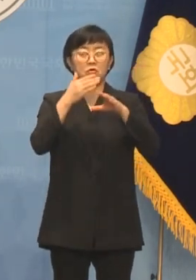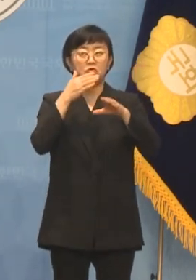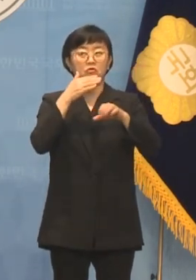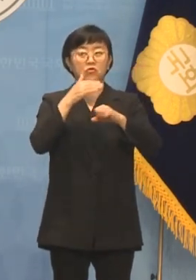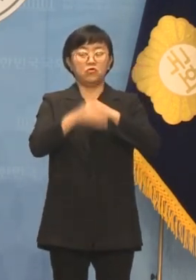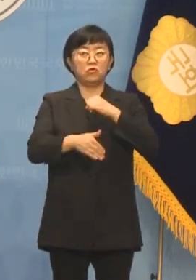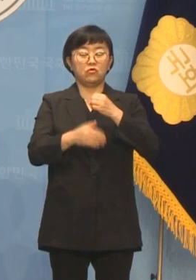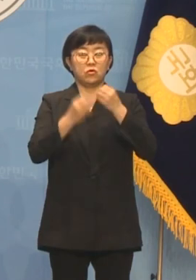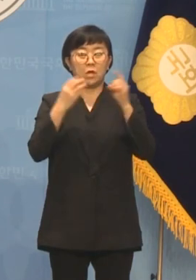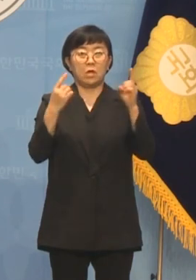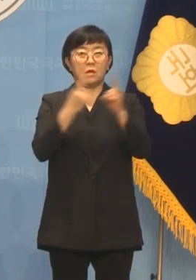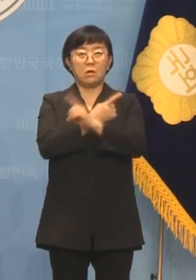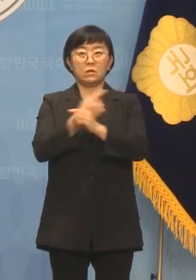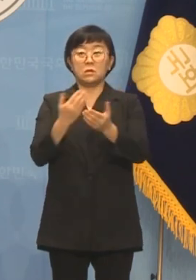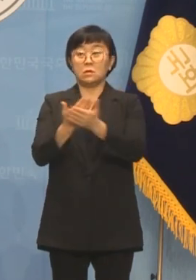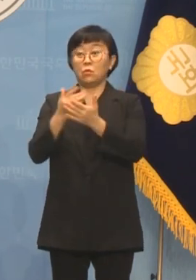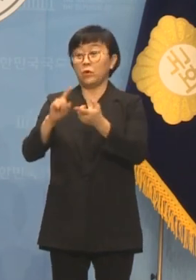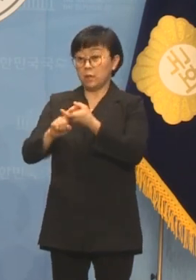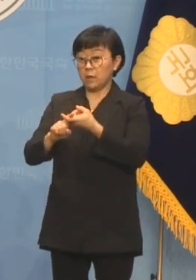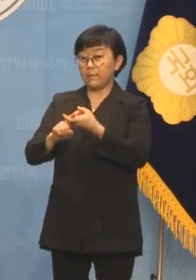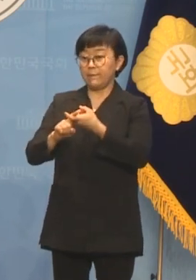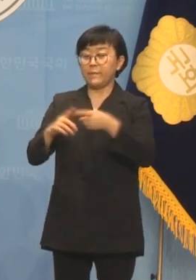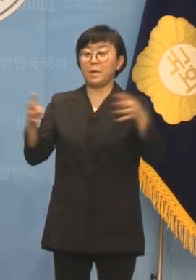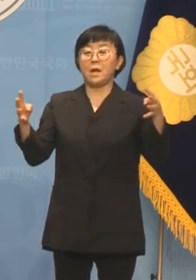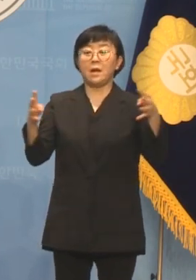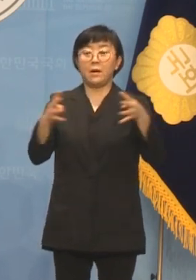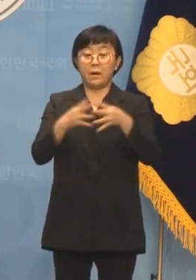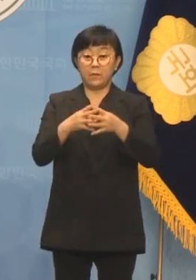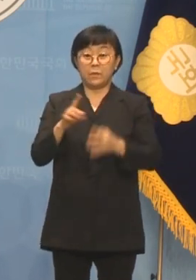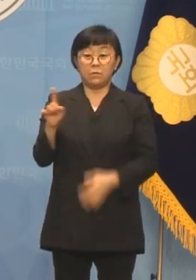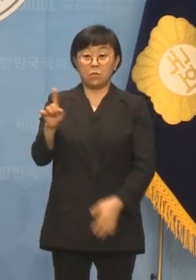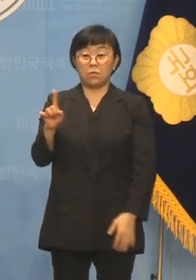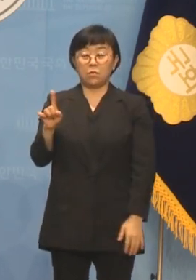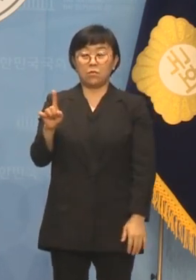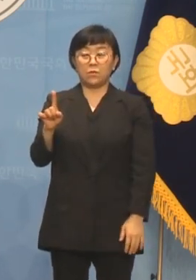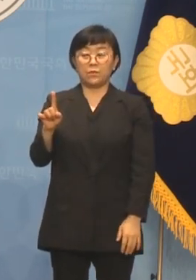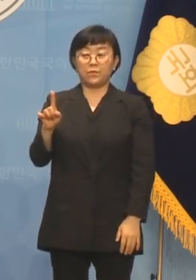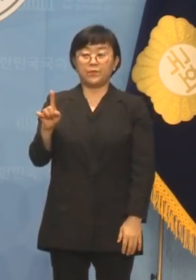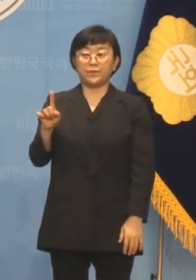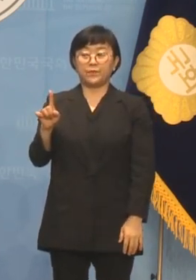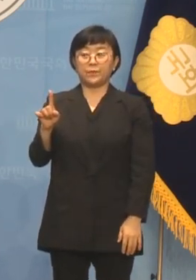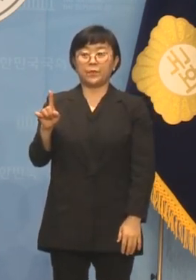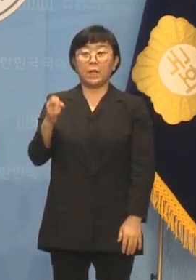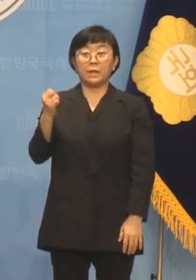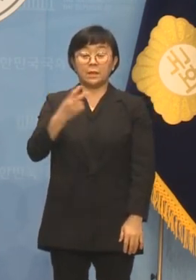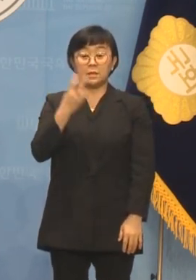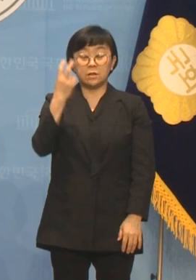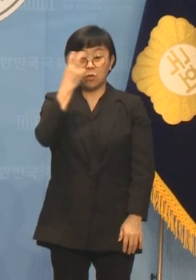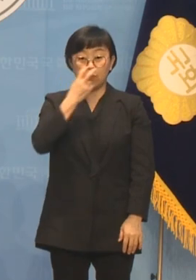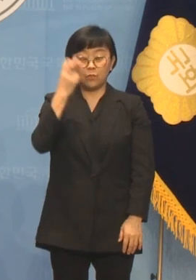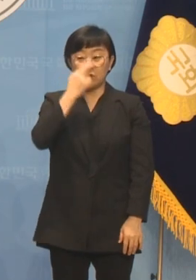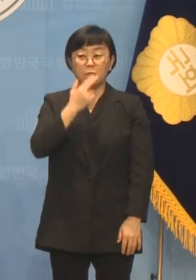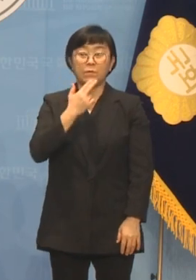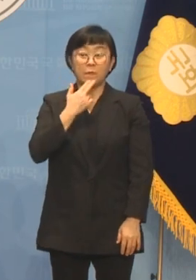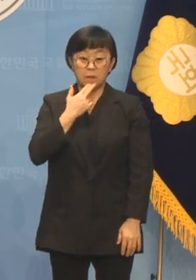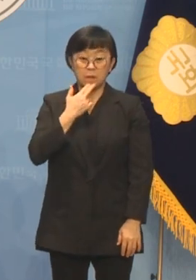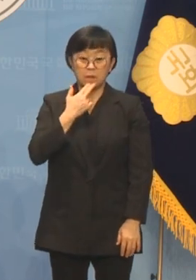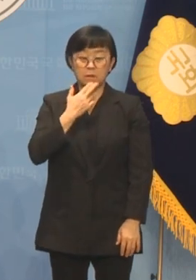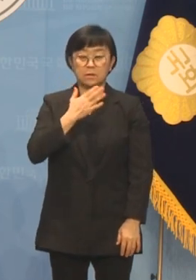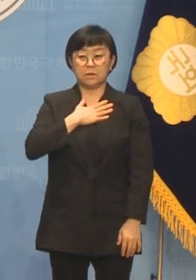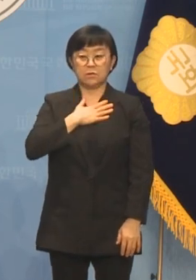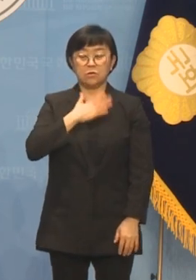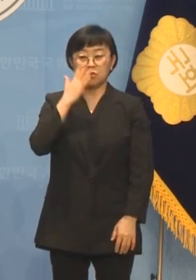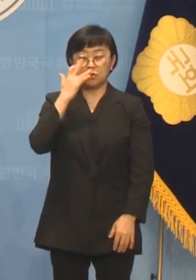진보 연합과 이루어진 이번 합의가 재검토되지 않는다면 저는